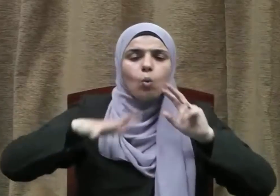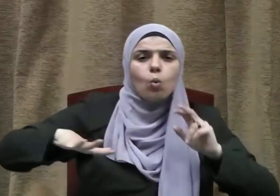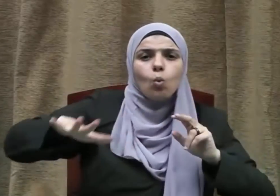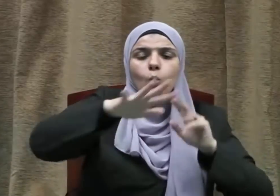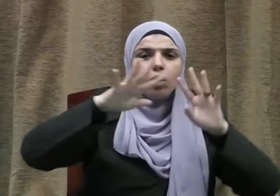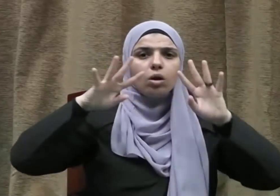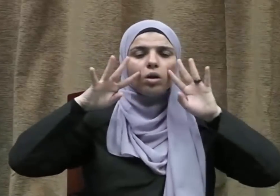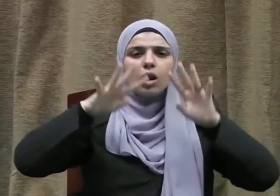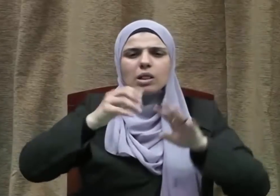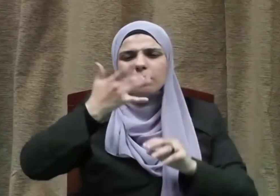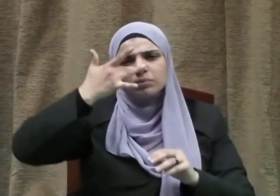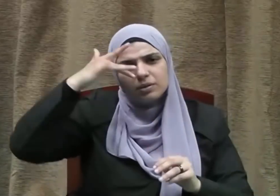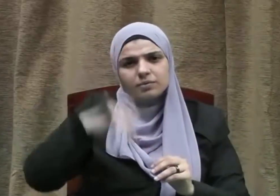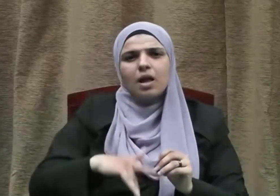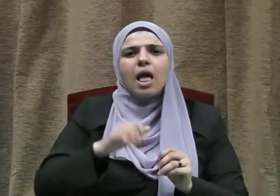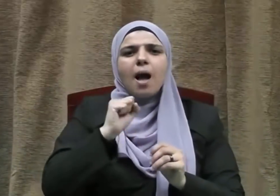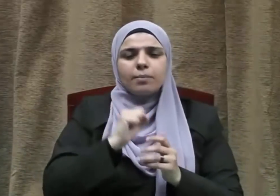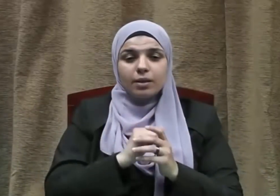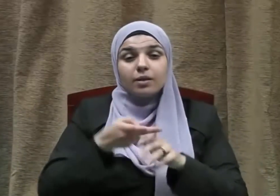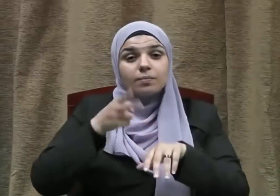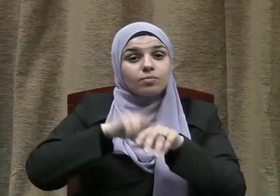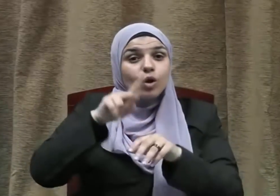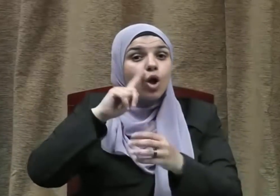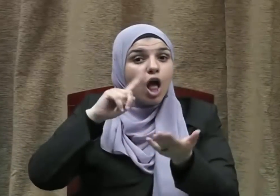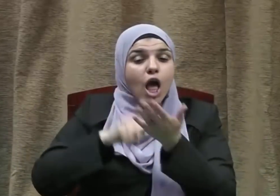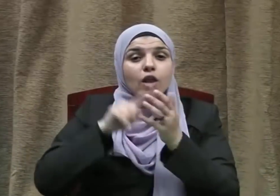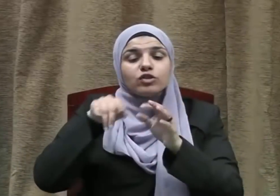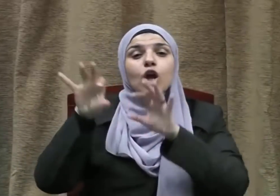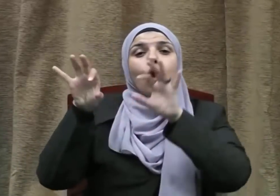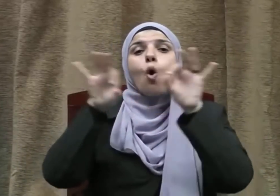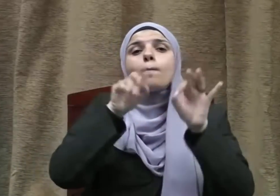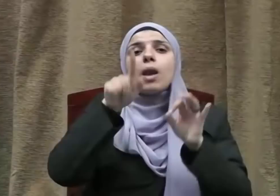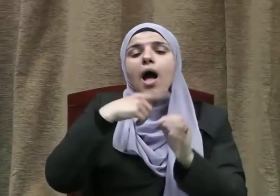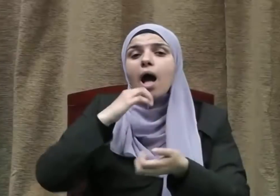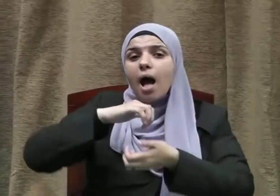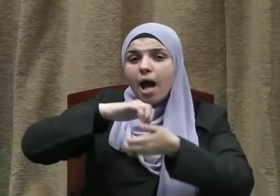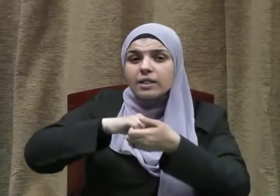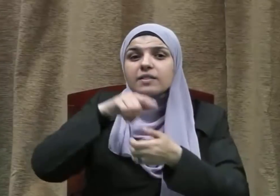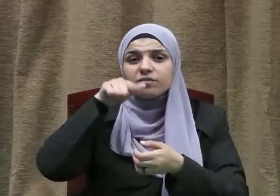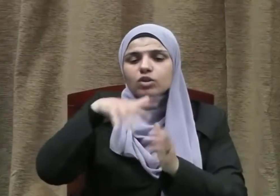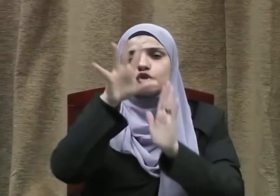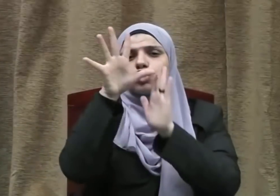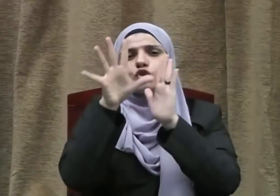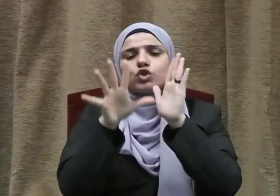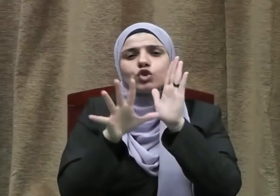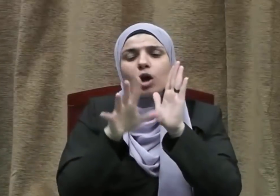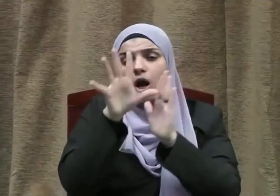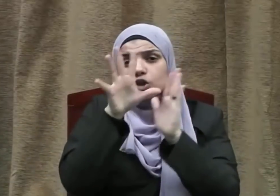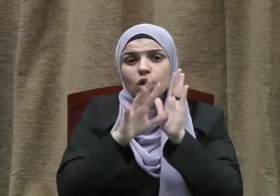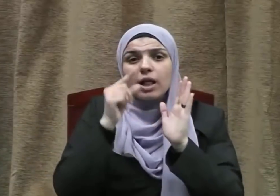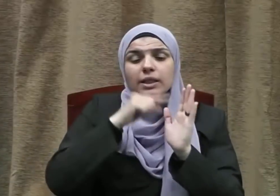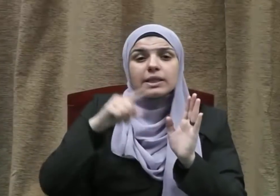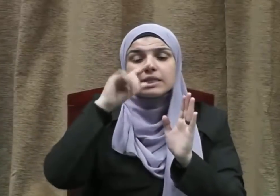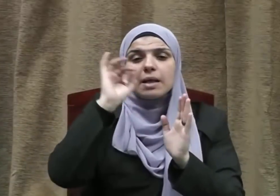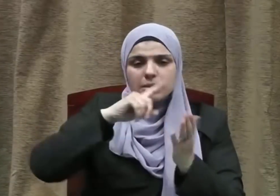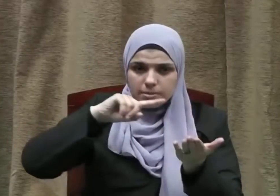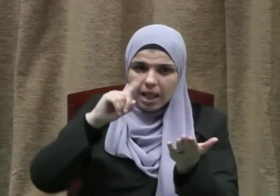عز وجل على رؤوس الخلائق وإن من جملة العهود التي أمر الشرع الحنيف